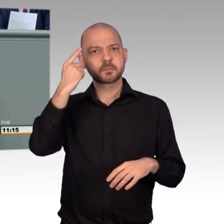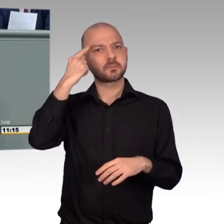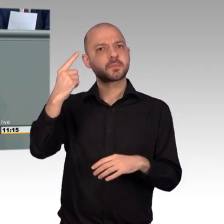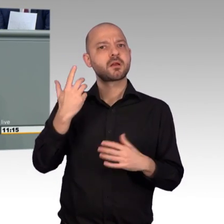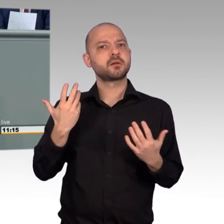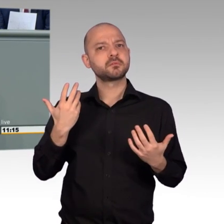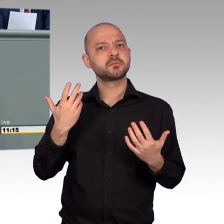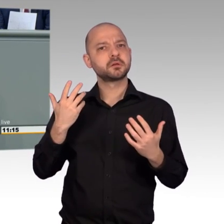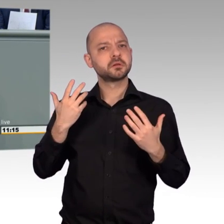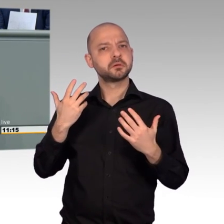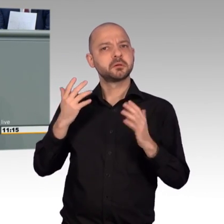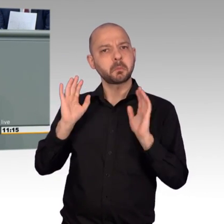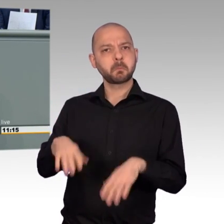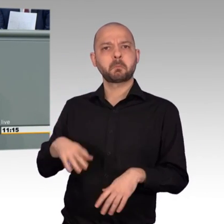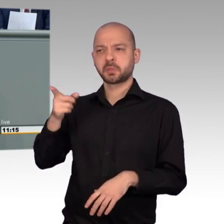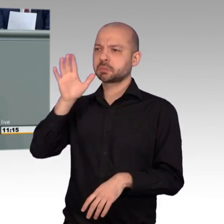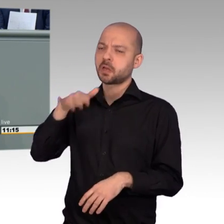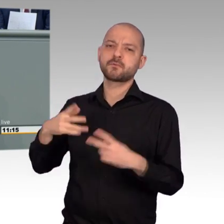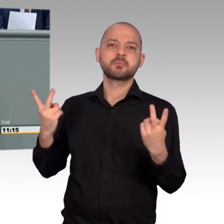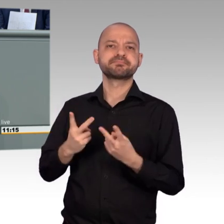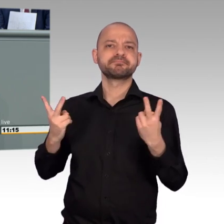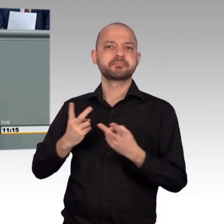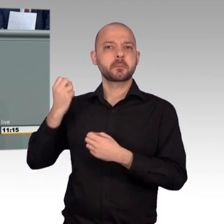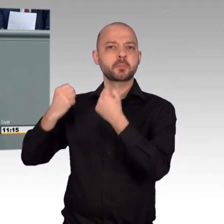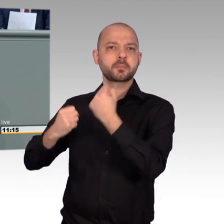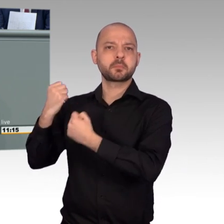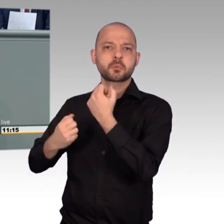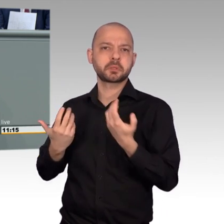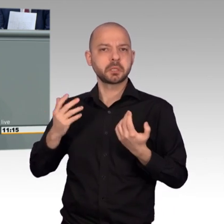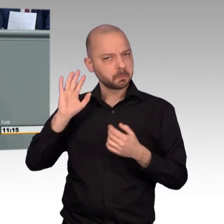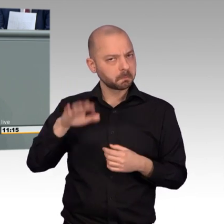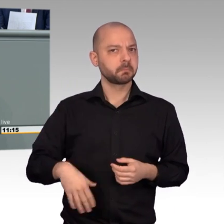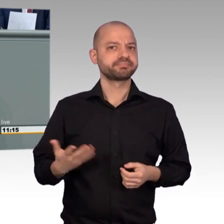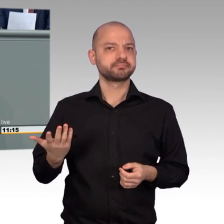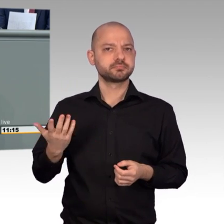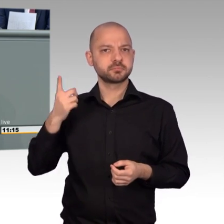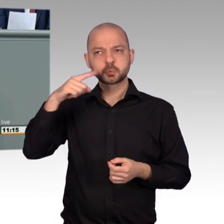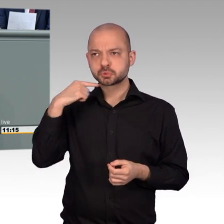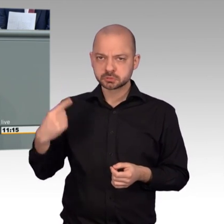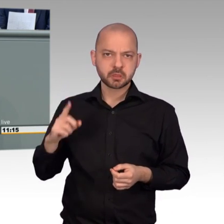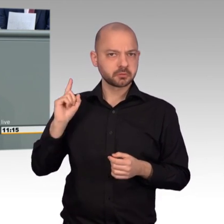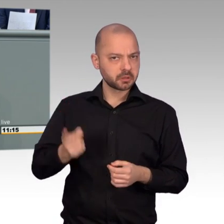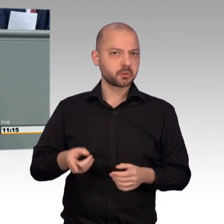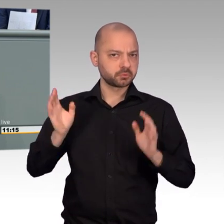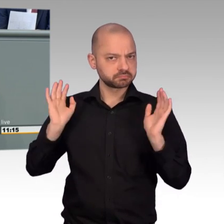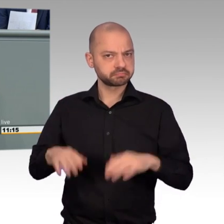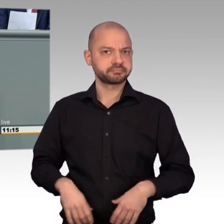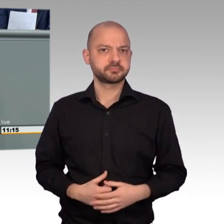brechen internationales Recht. Viele meinen, dass sie einfach Bomben dürfen. Und dazu gehört auch Russland. Und wenn Russland, was ich für einen Fehler gehalten